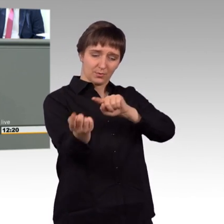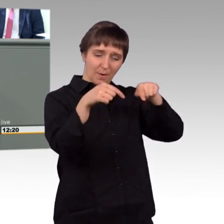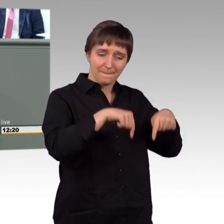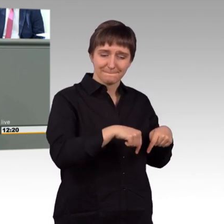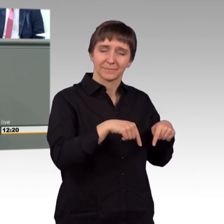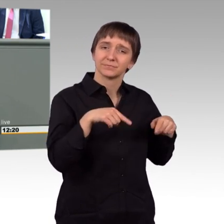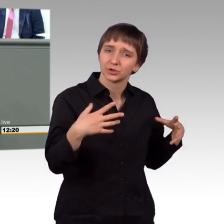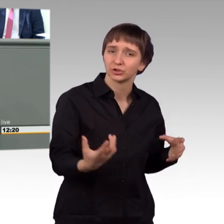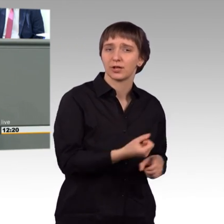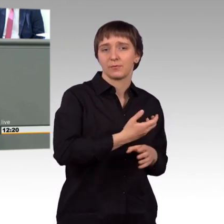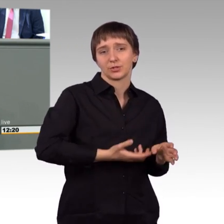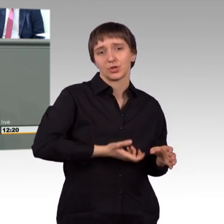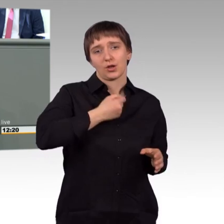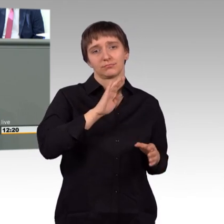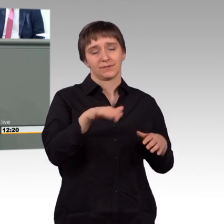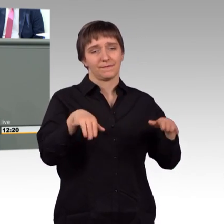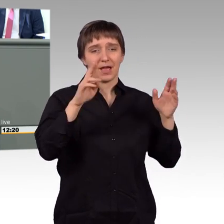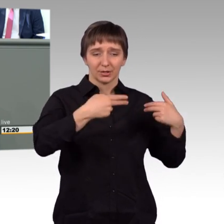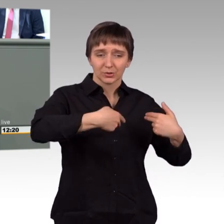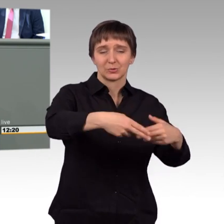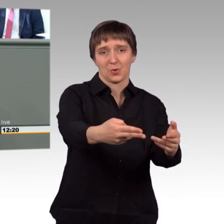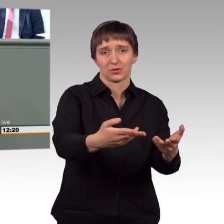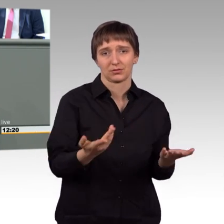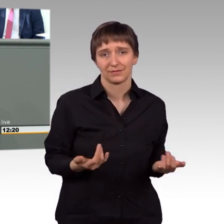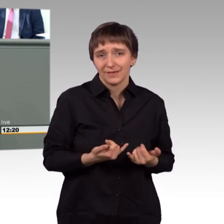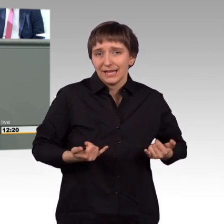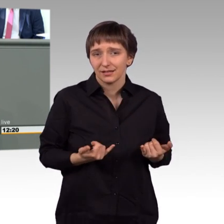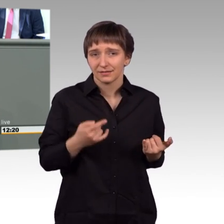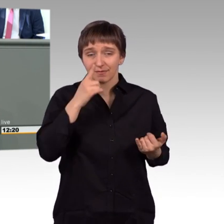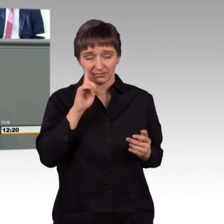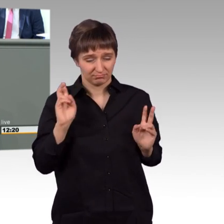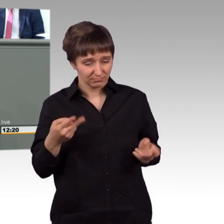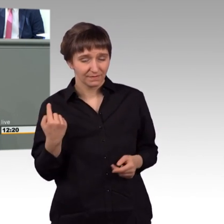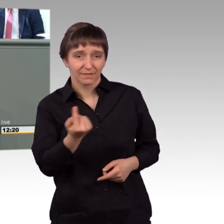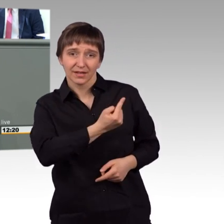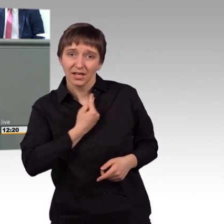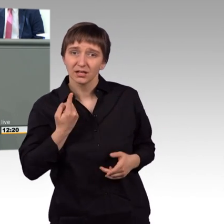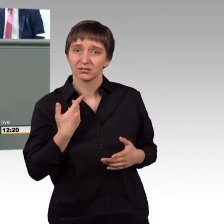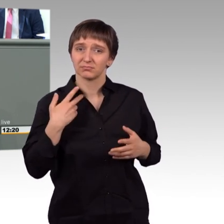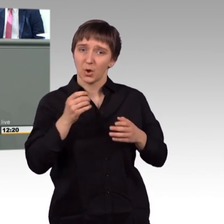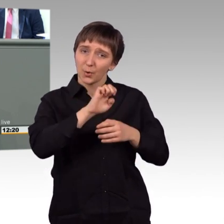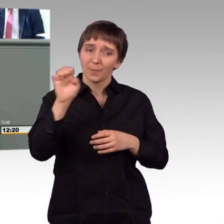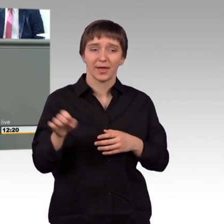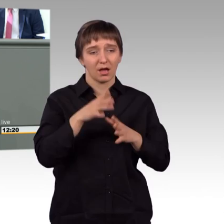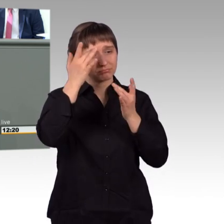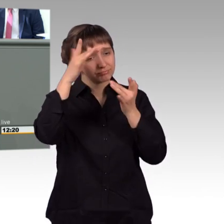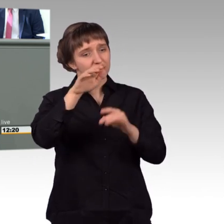zurückzukehren, wenn wir Europäer es zulassen, dass Assad stabilisiert wird und wir mit europäischen